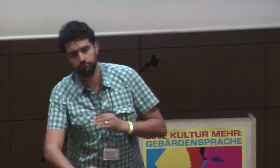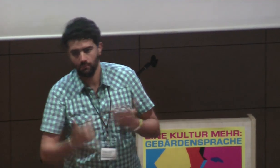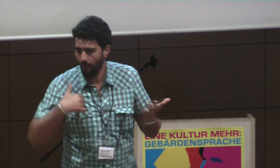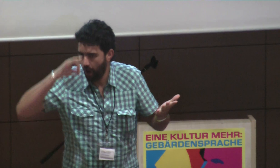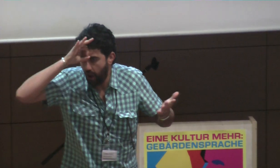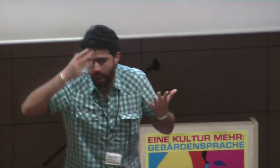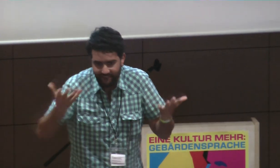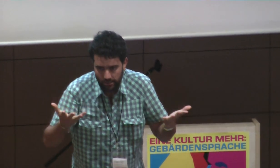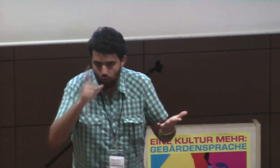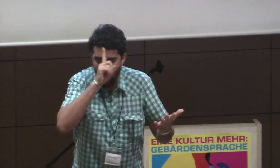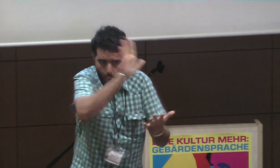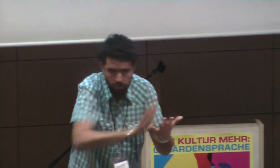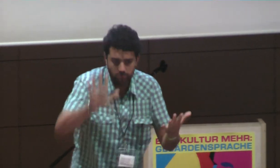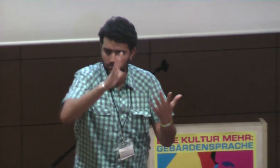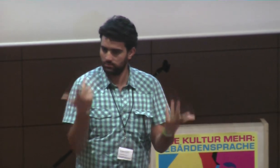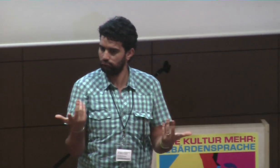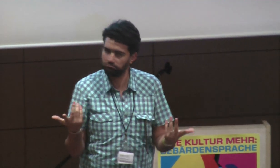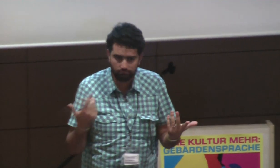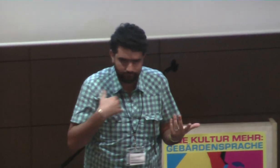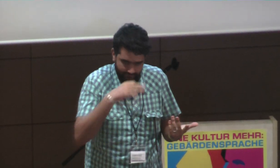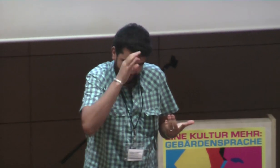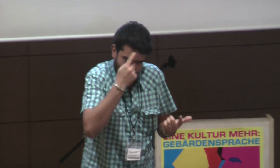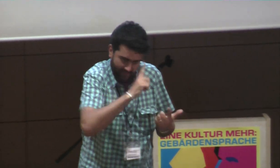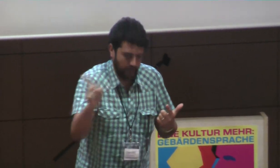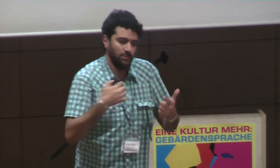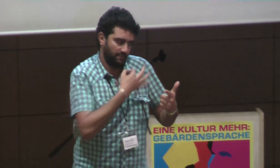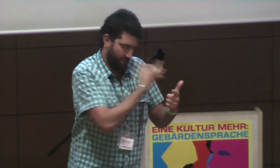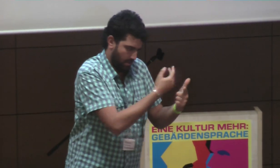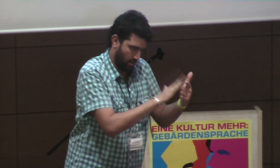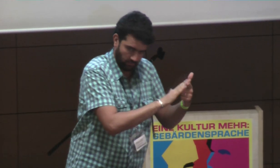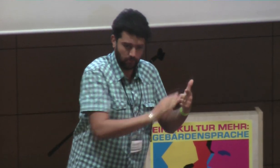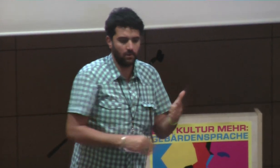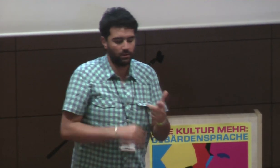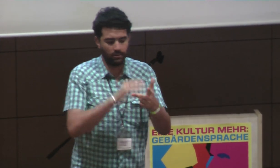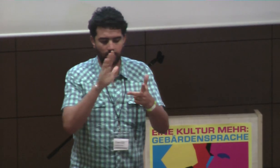wie, ähm, engagiert die sich jetzt? Wie sieht das aus? Also das ist eine Frage, ich habe.